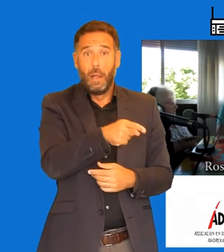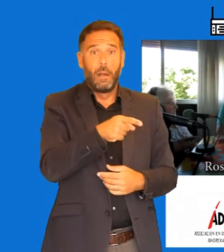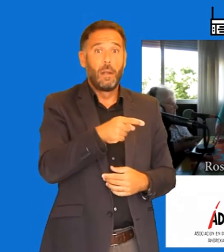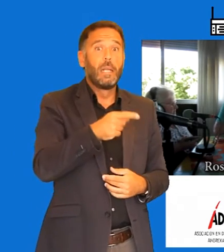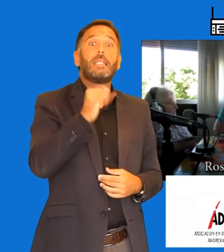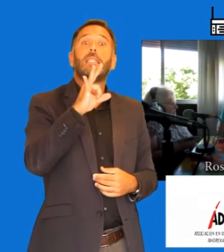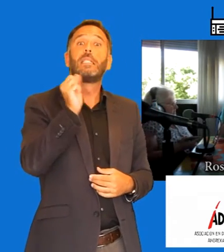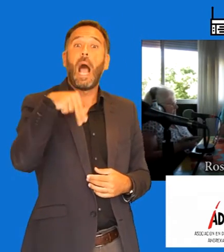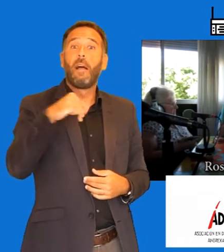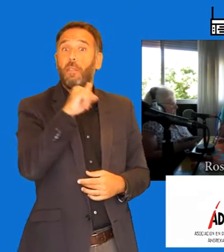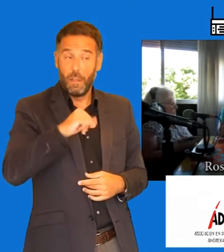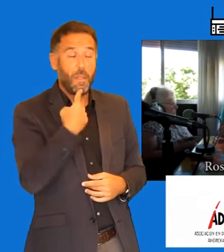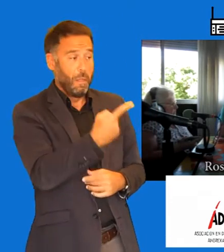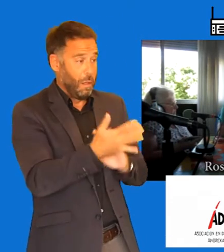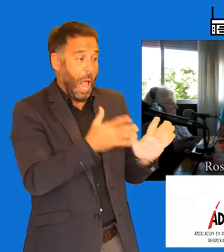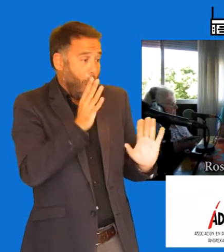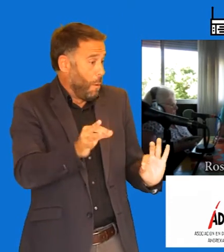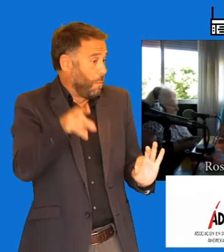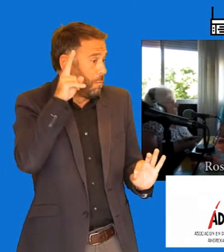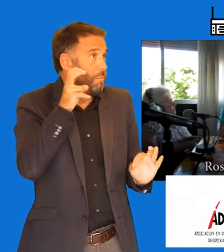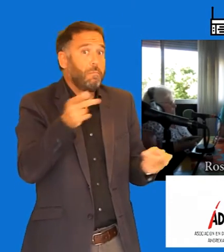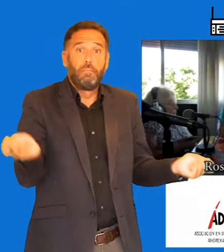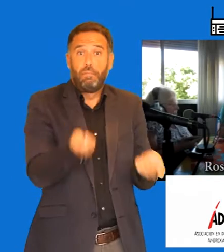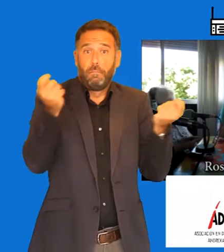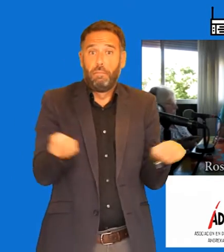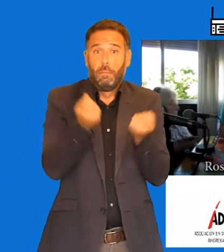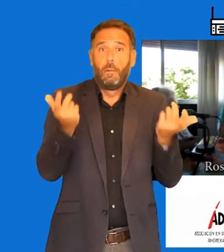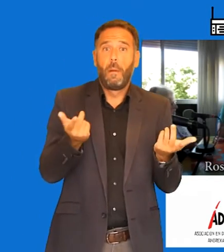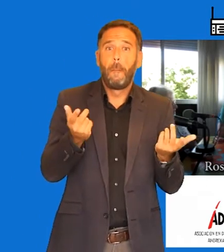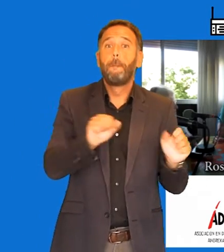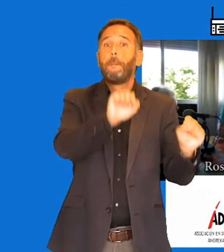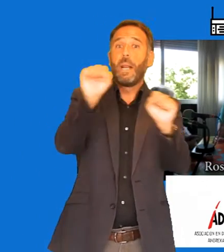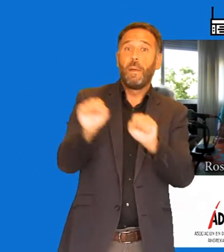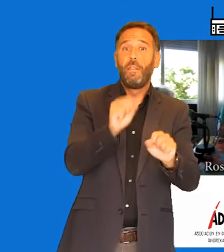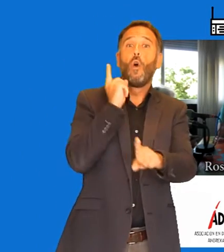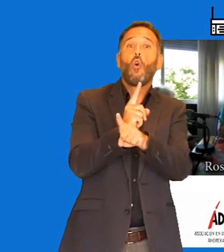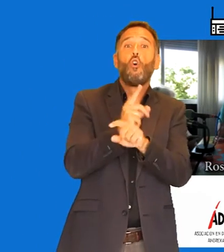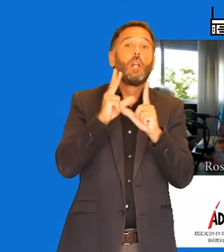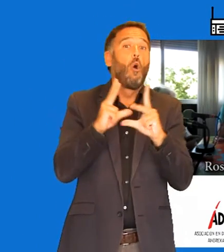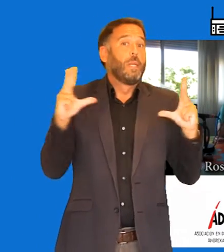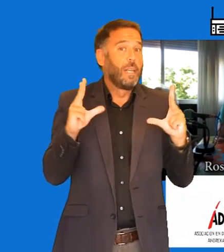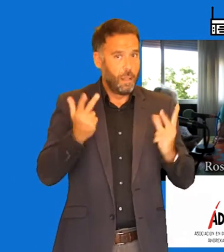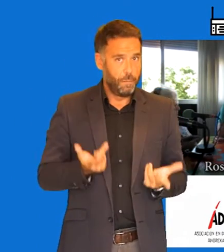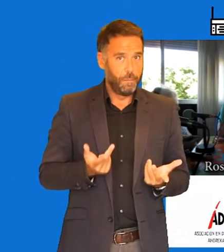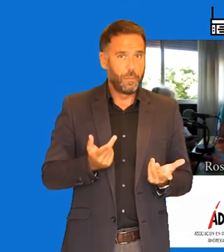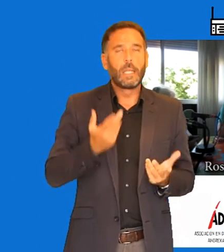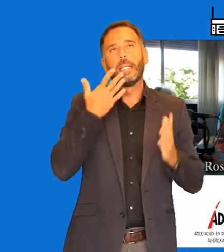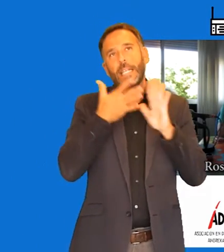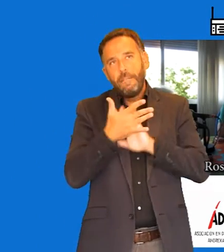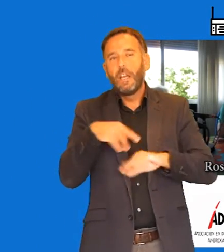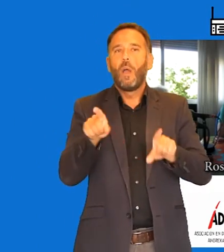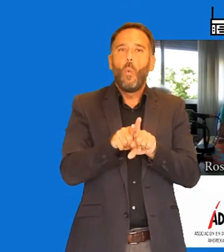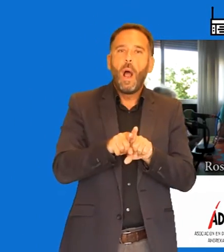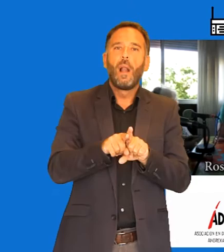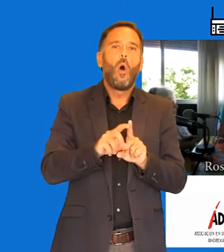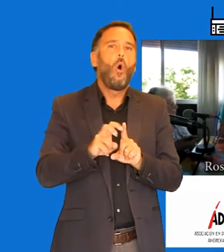está. Con la prevención que hay hacia la obesidad. Claro. No es que estén dejando atrás otros